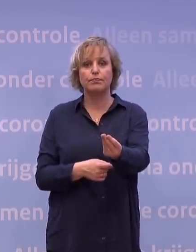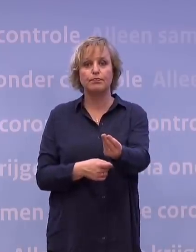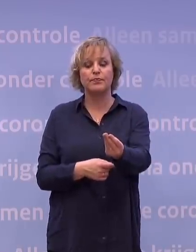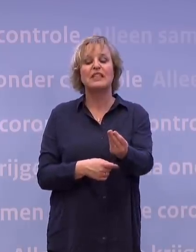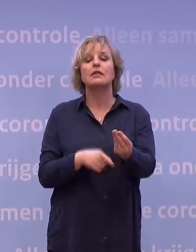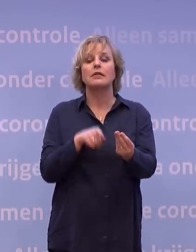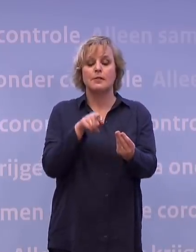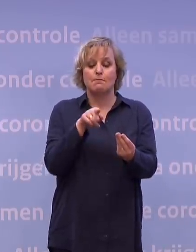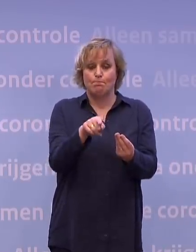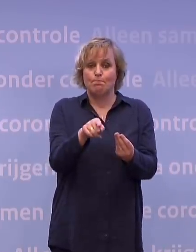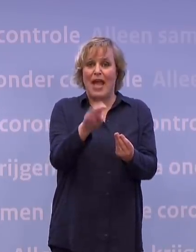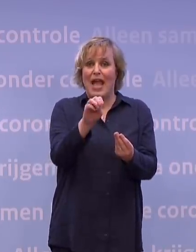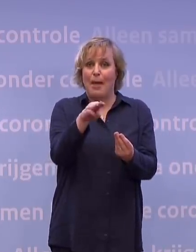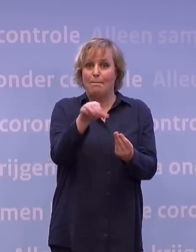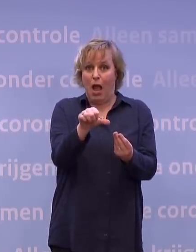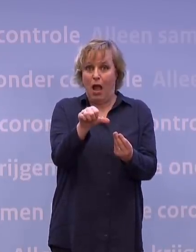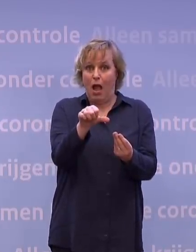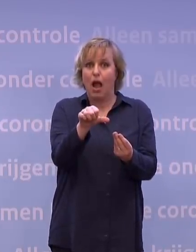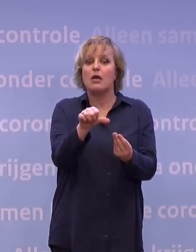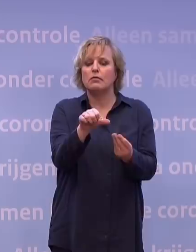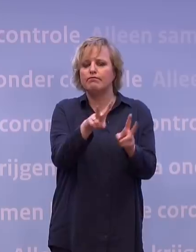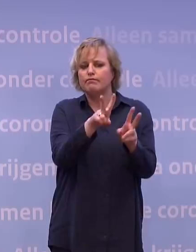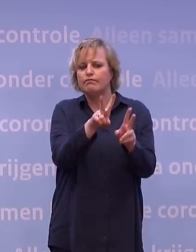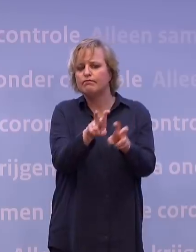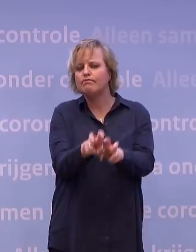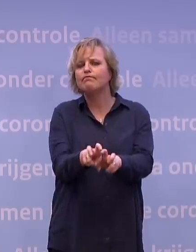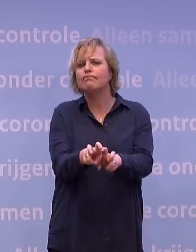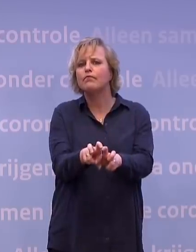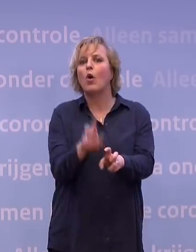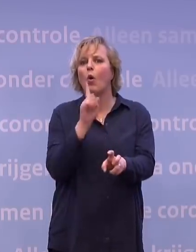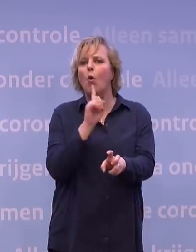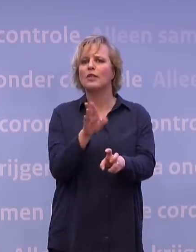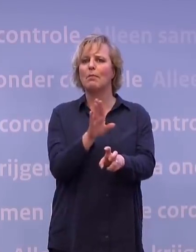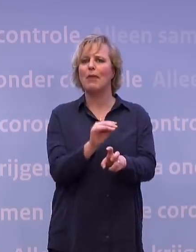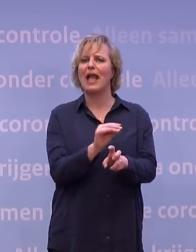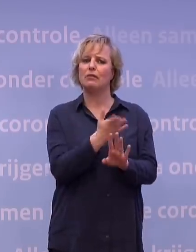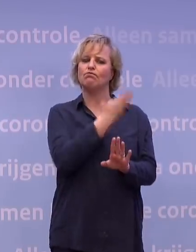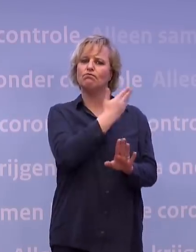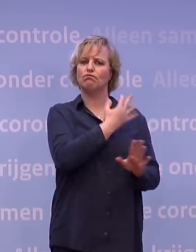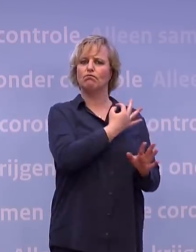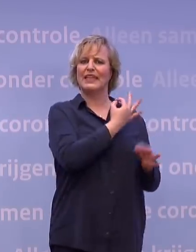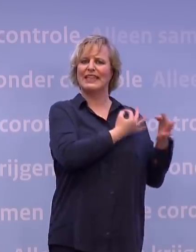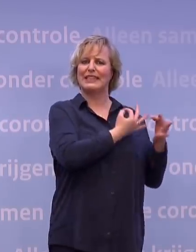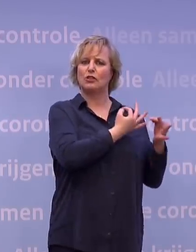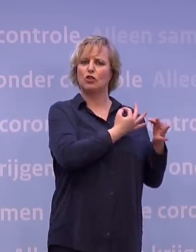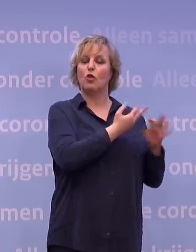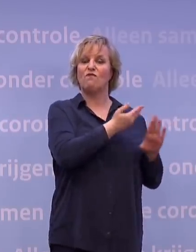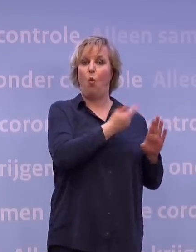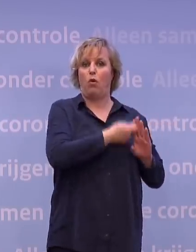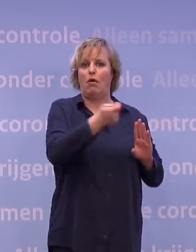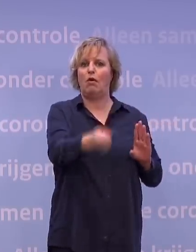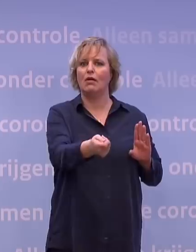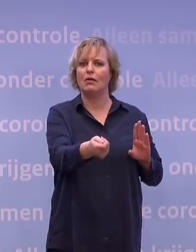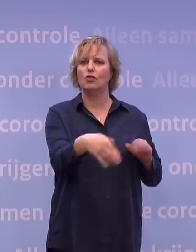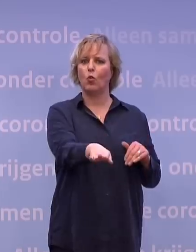EMA-toelating worden de data bekeken die onderdeel zijn geweest van de klinische trials die vooraf gegaan zijn aan de toelating. En